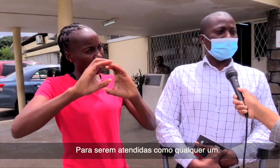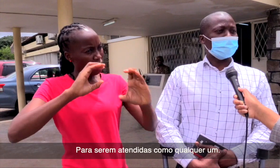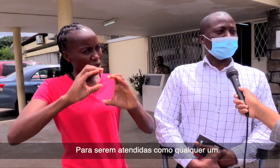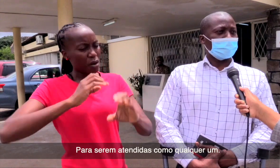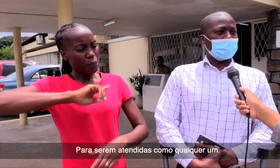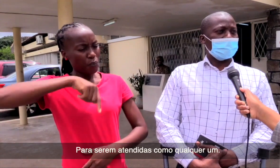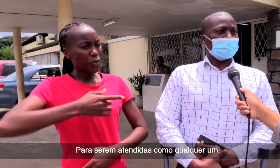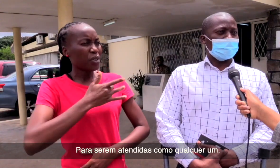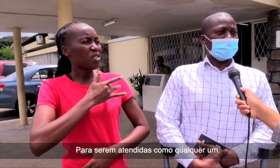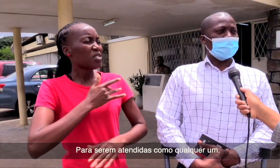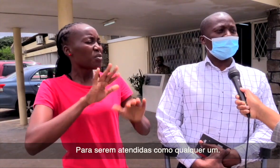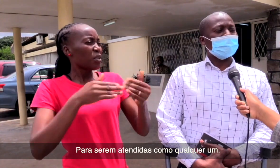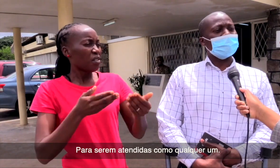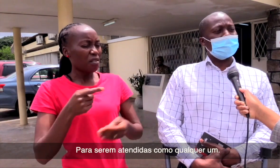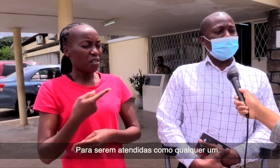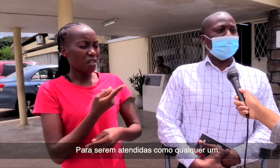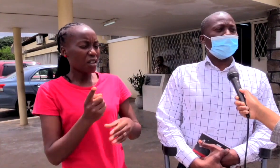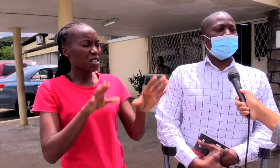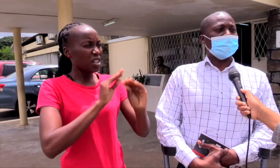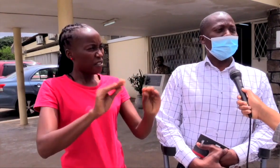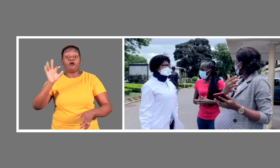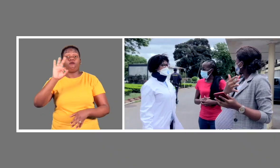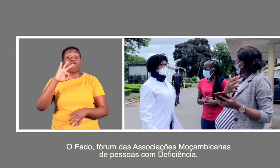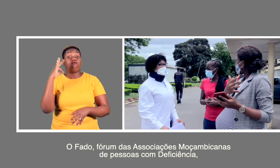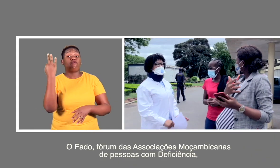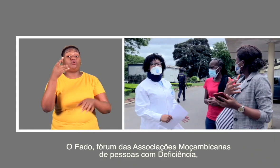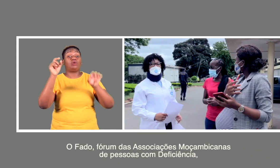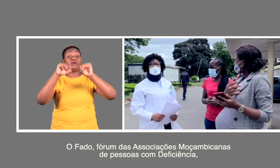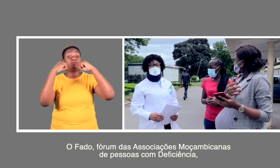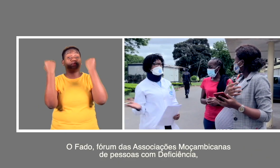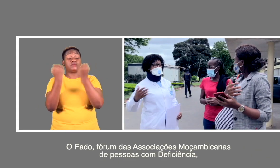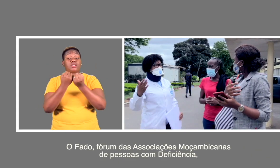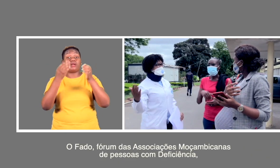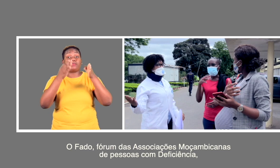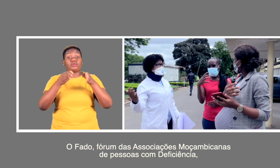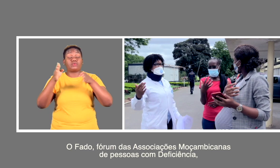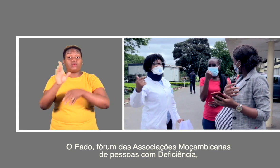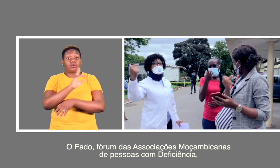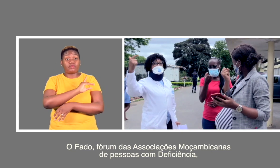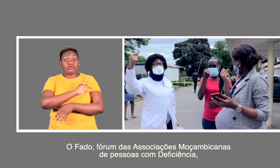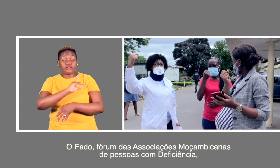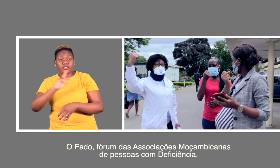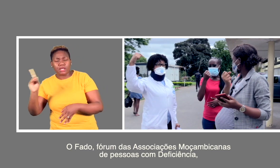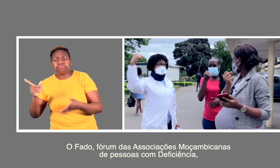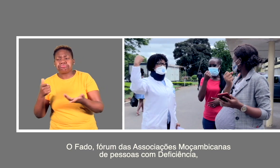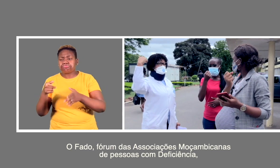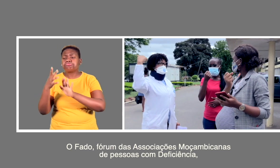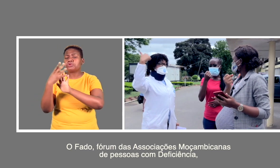formação vai ser de extrema importância. O FAMOD, Fórum das Associações Moçambicanas de